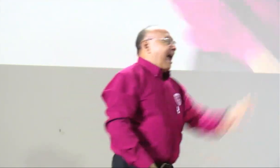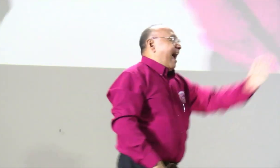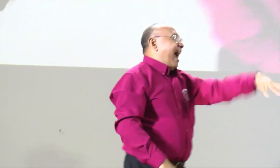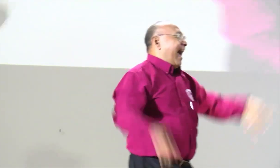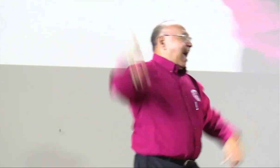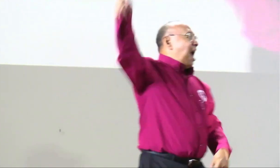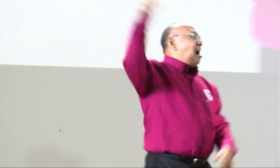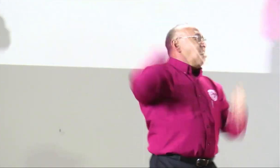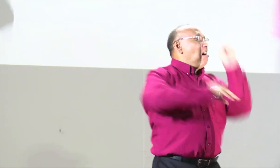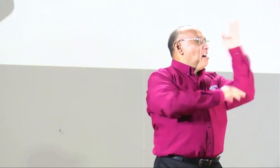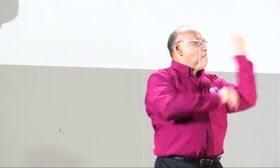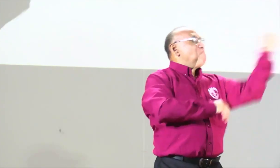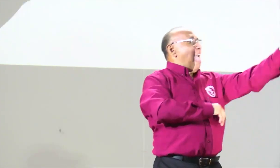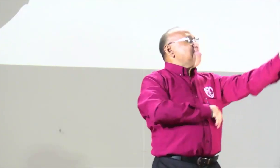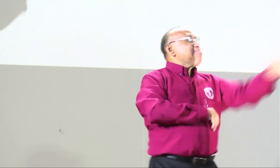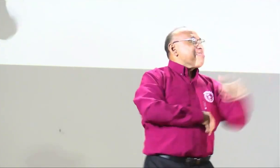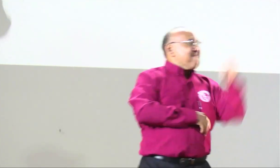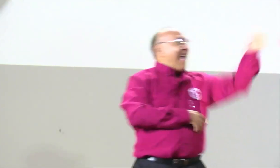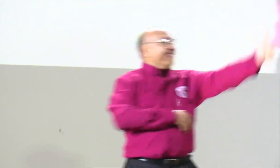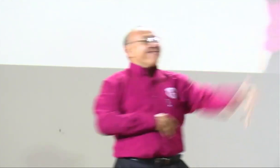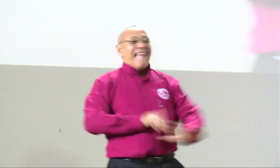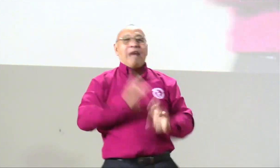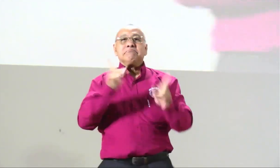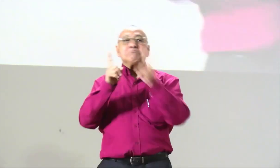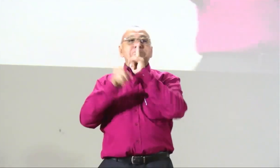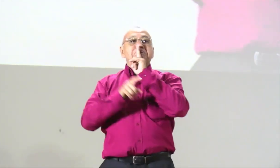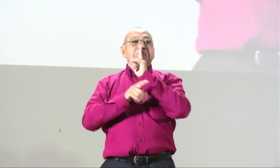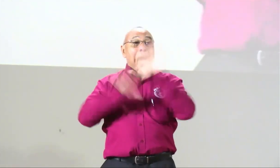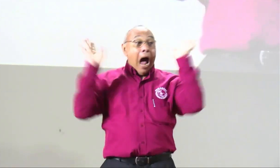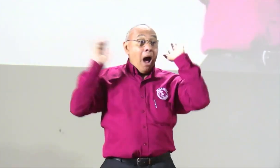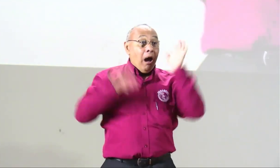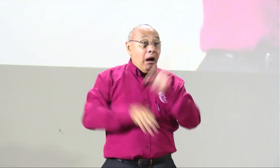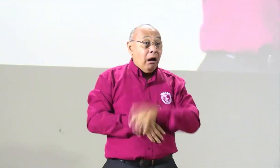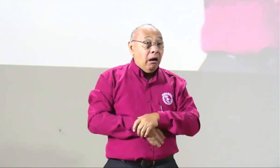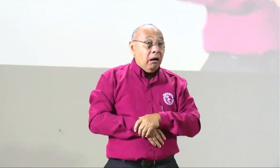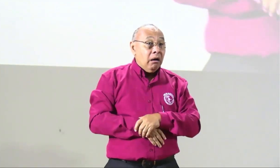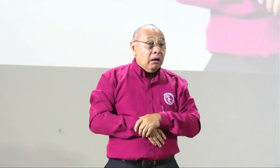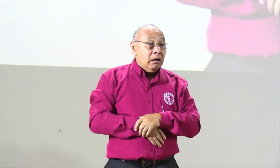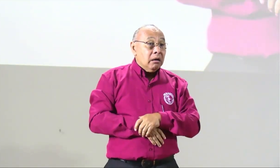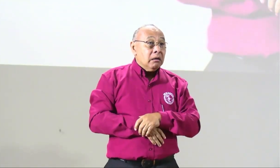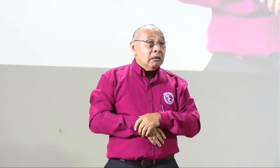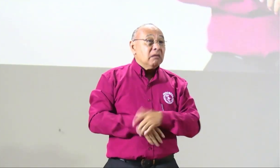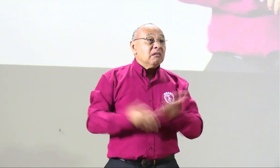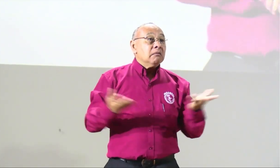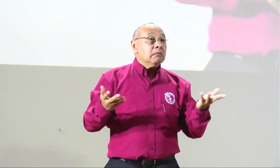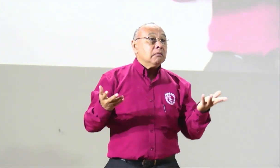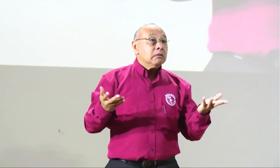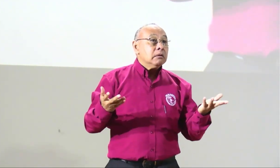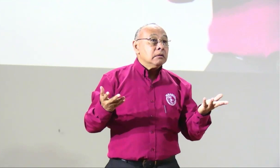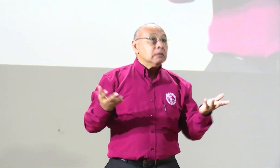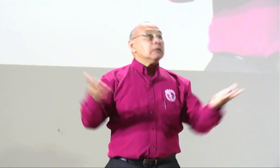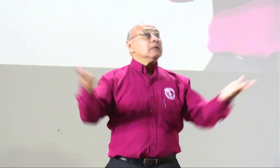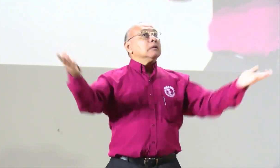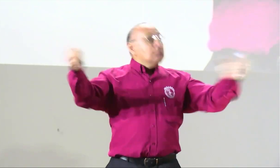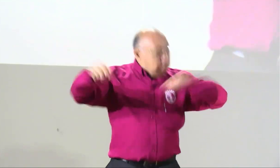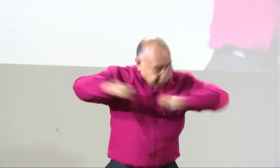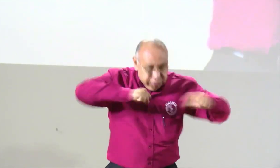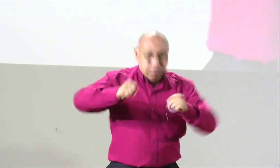es importante preguntar una vez aprendan y vuelvan a sus territorios van a decir ah muy chévere la ponencia y se van a quedar